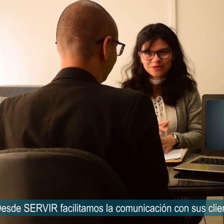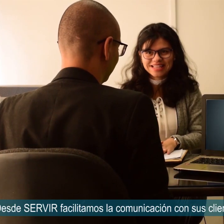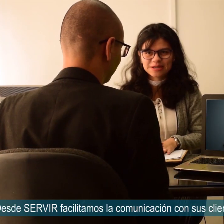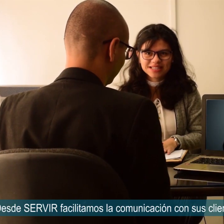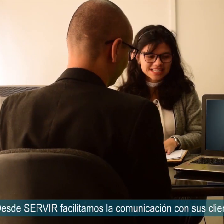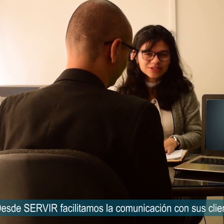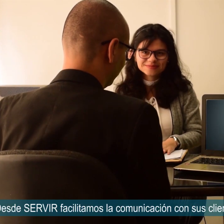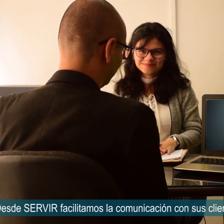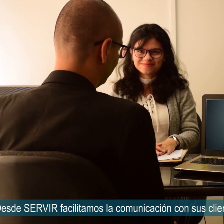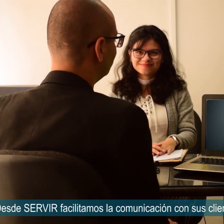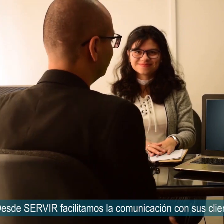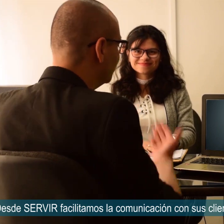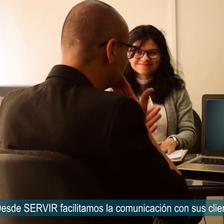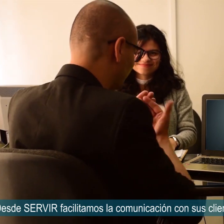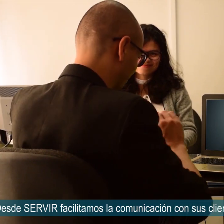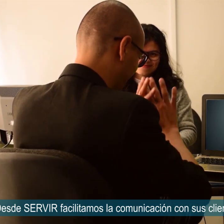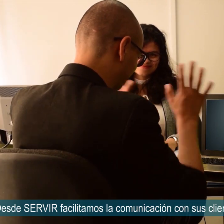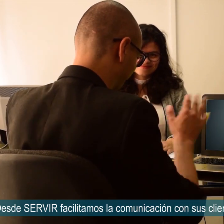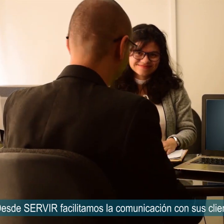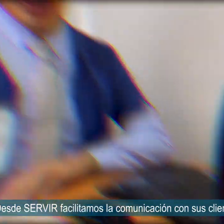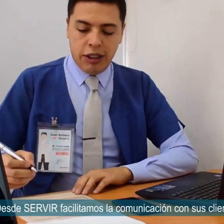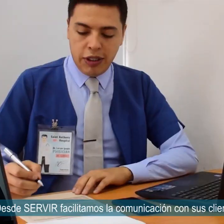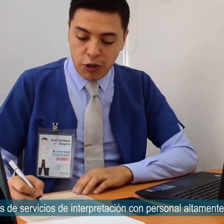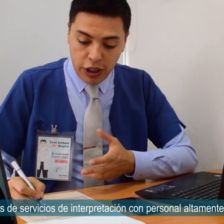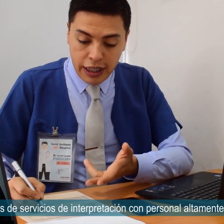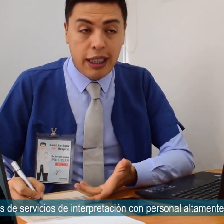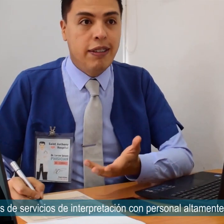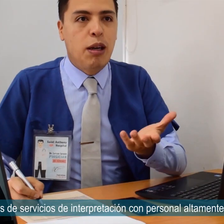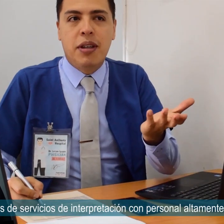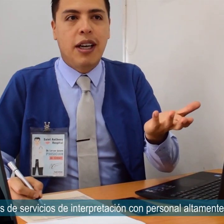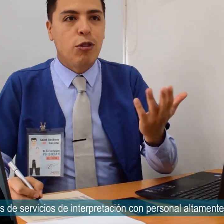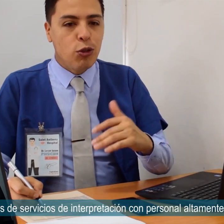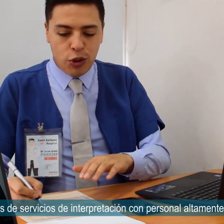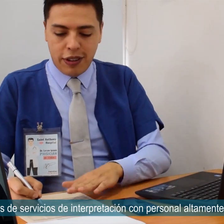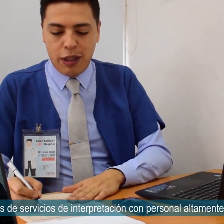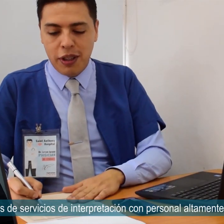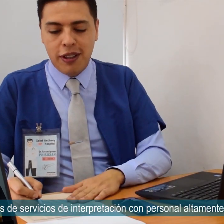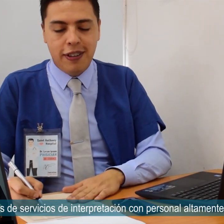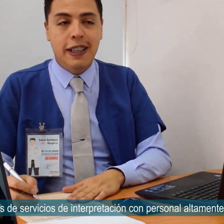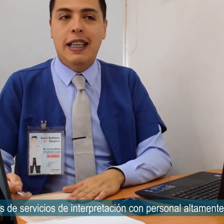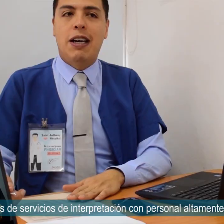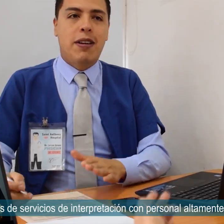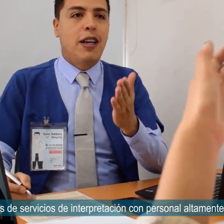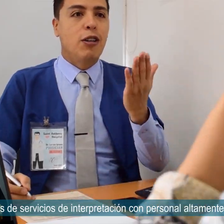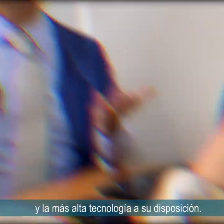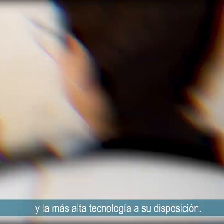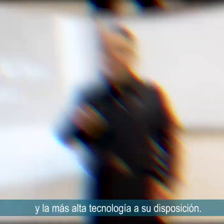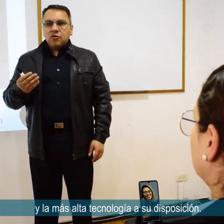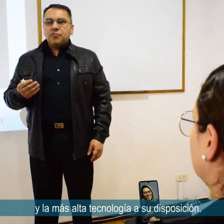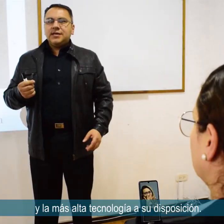Desde Servir, facilitamos la comunicación con sus clientes a través de servicios de interpretación con personal altamente calificado y